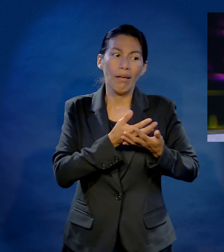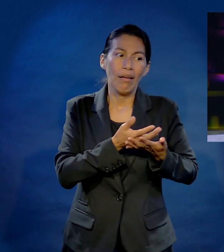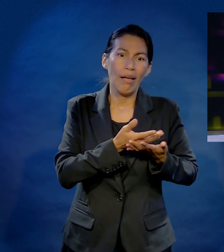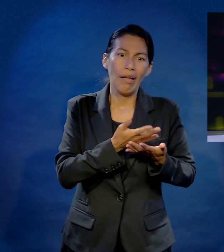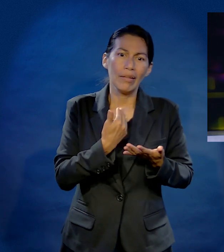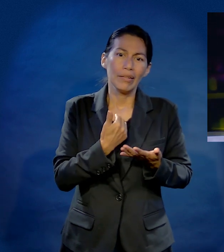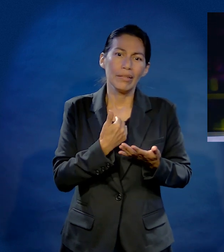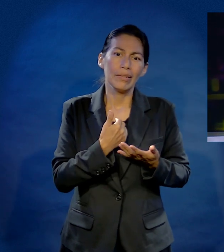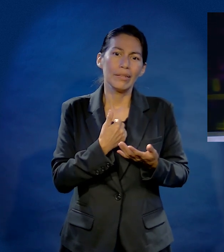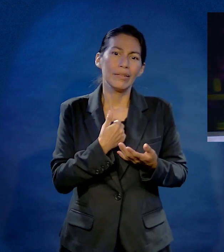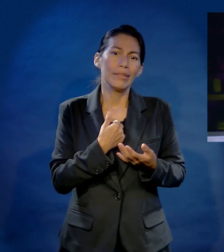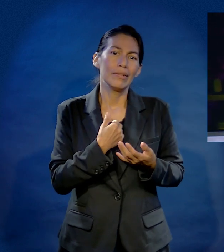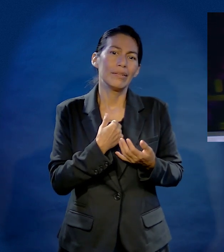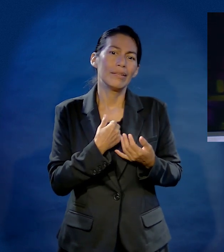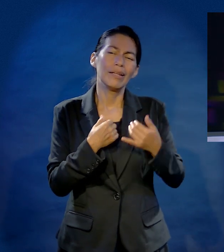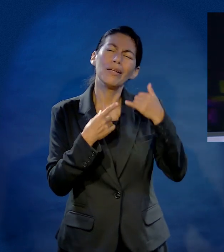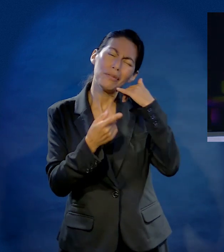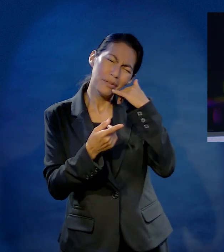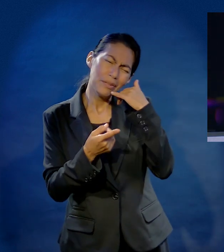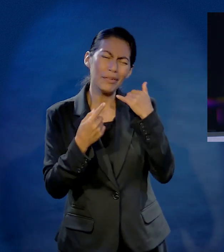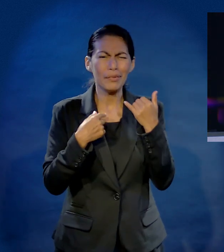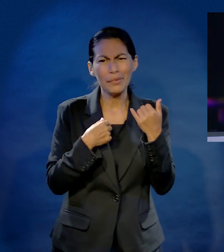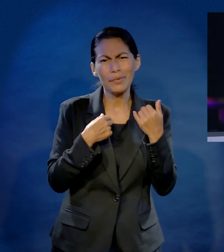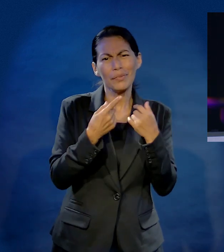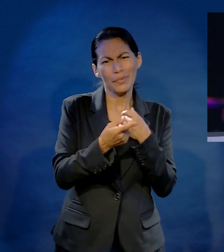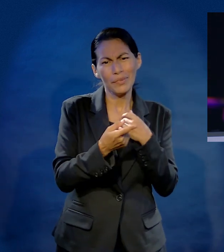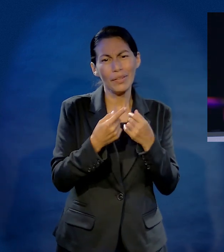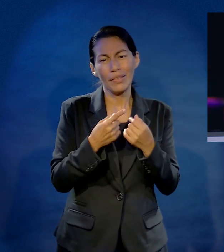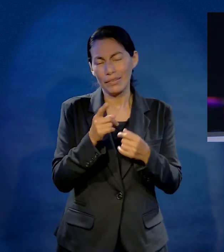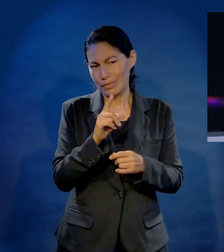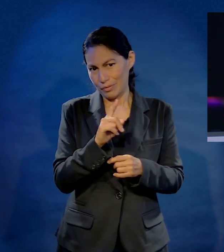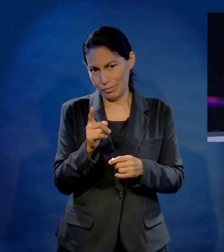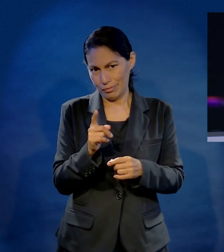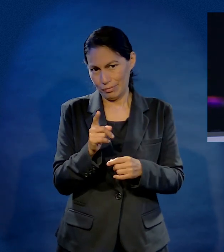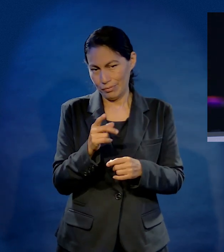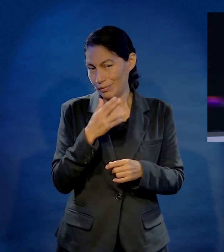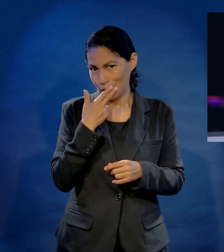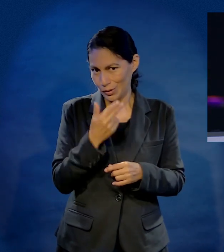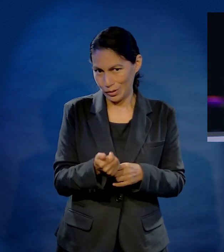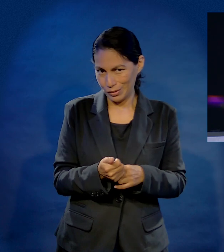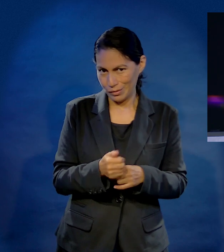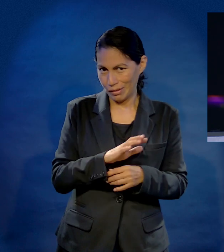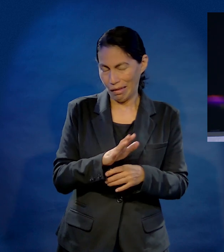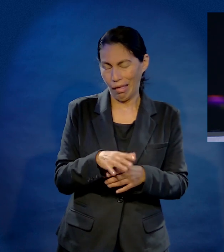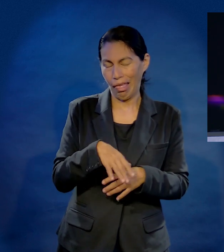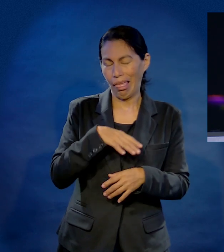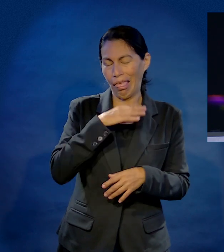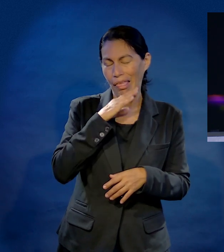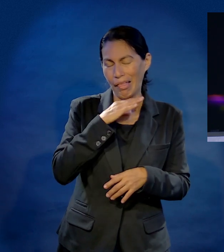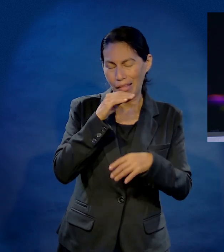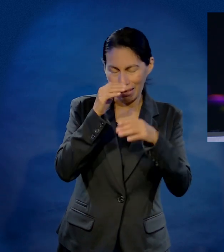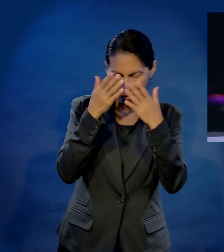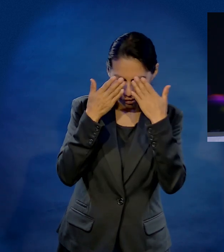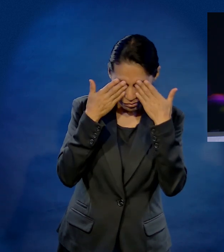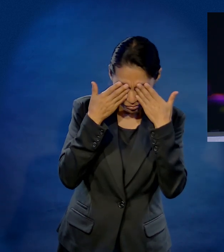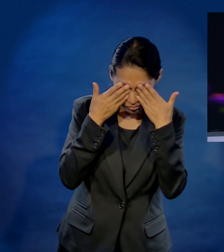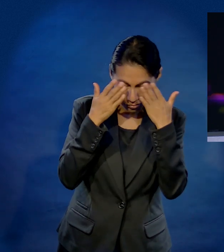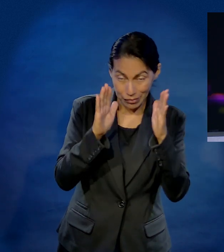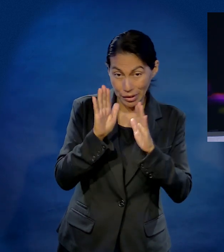de que le entregues tu corazón, ya cuando llega el momento de, no, cuelga tú, no, cuelga tú mejor, ya eso ya no sirve. Ya está